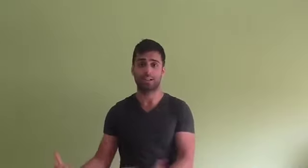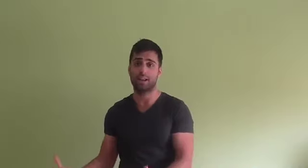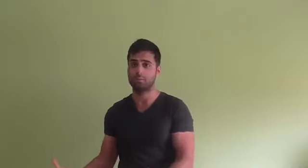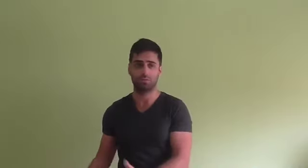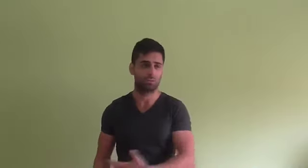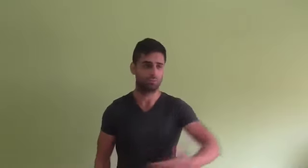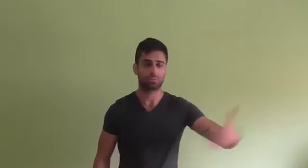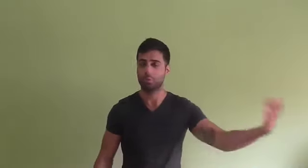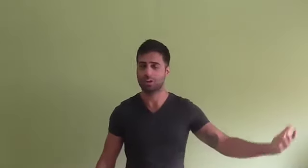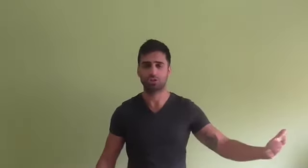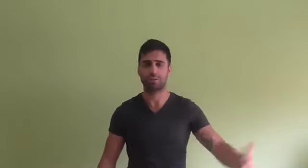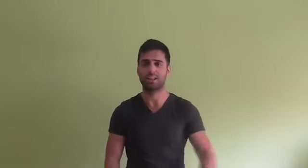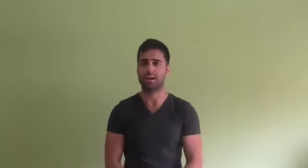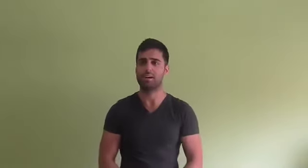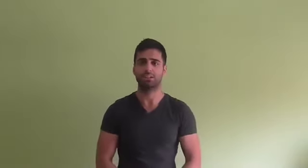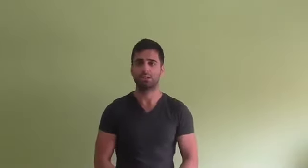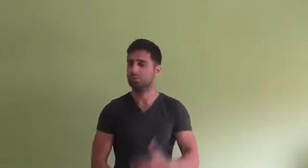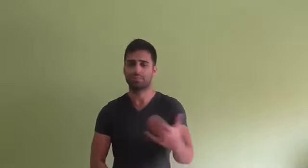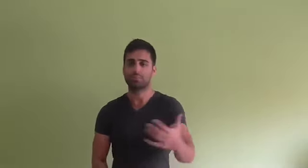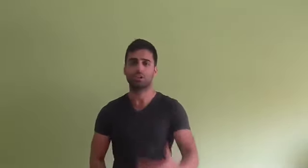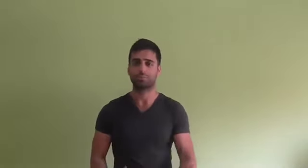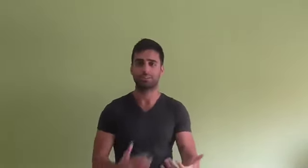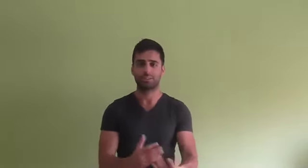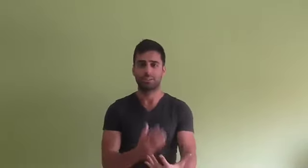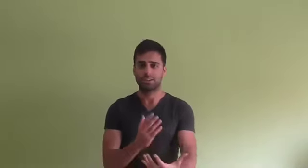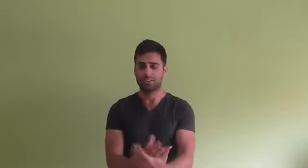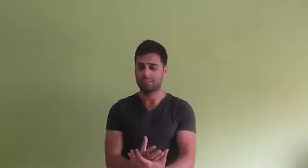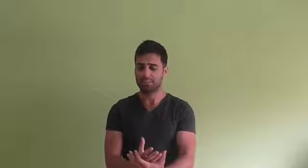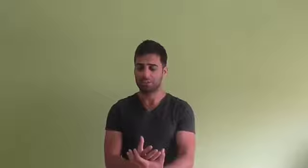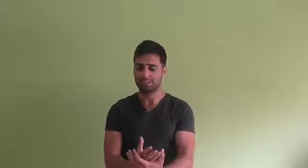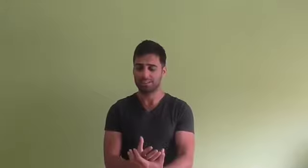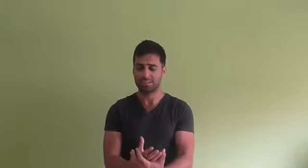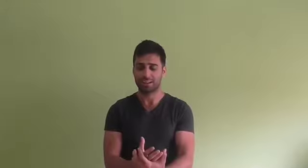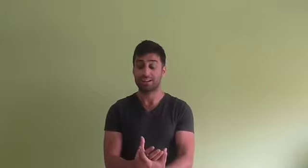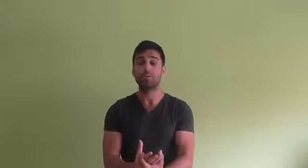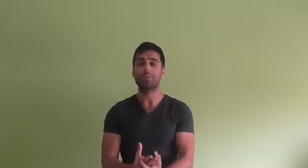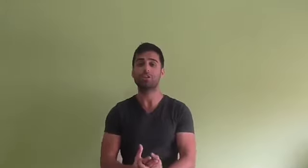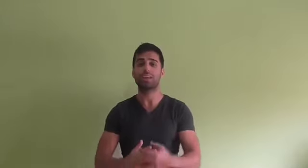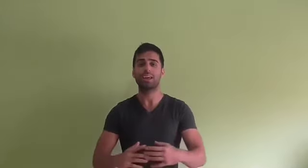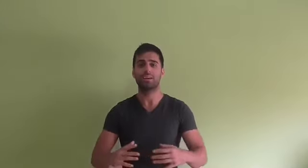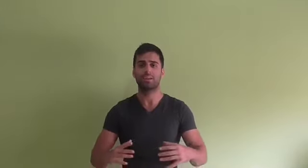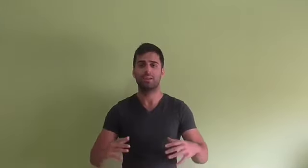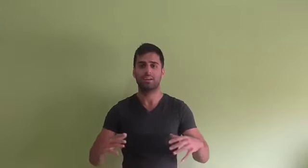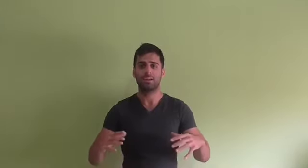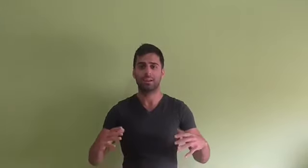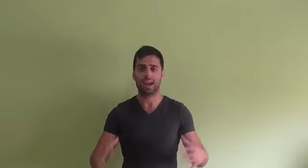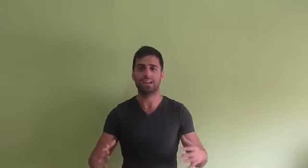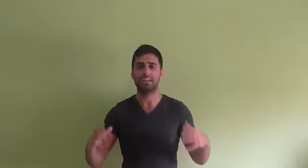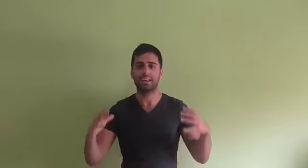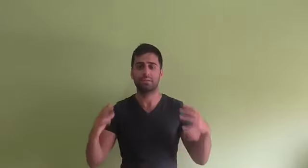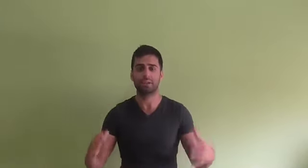impactar al mundo, como Nelson Mandela o Steve Jobs, ¿sabes? Entonces, en ningún momento quiere alejarse y